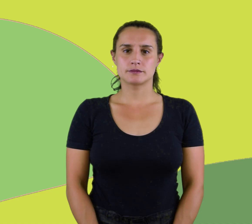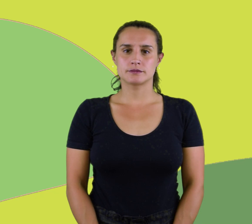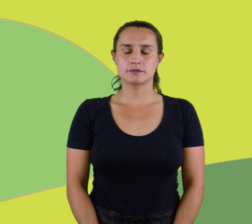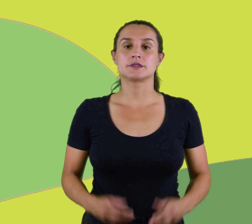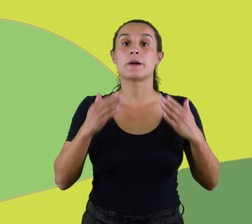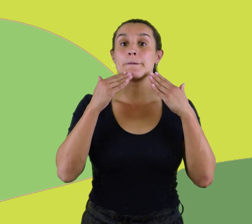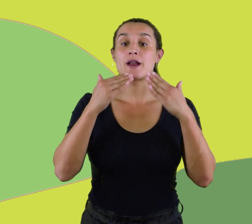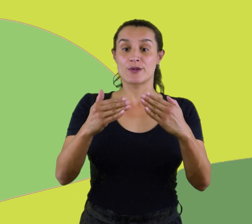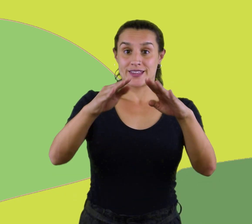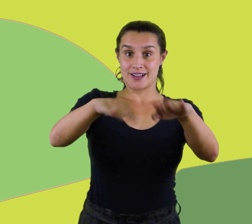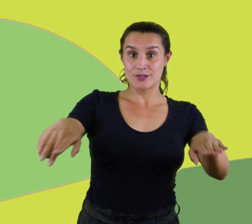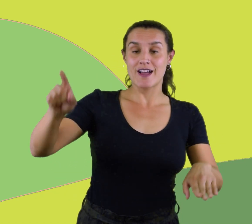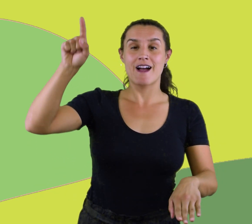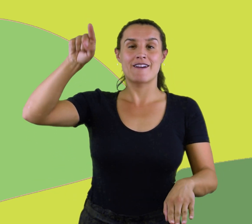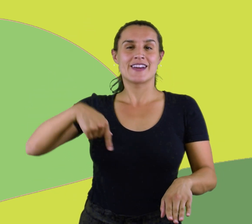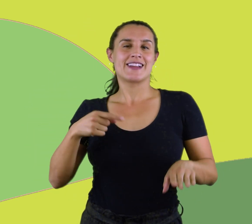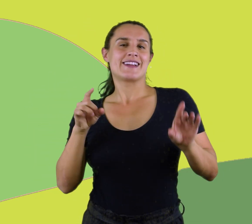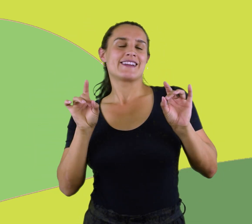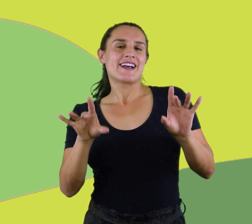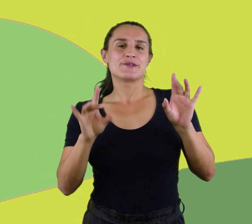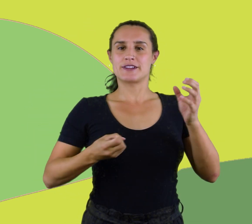Preguntas para generar comentarios espontáneos.